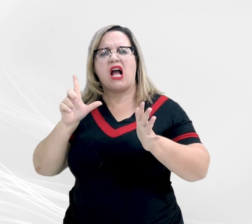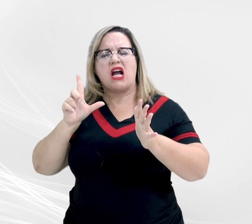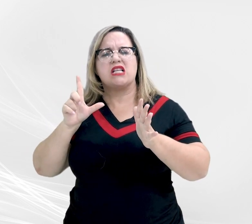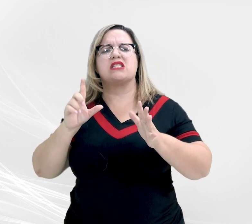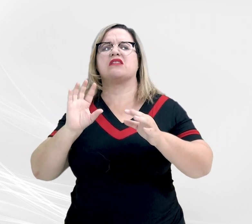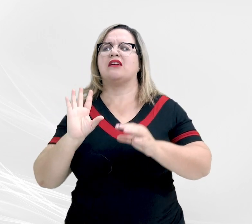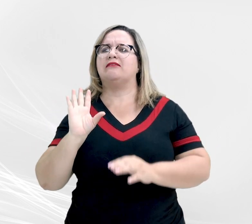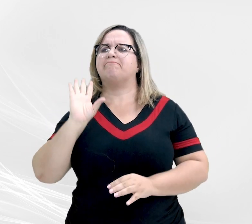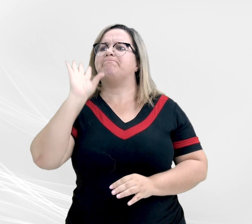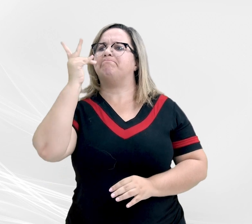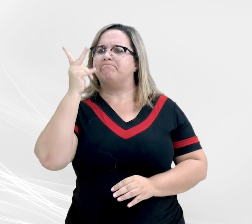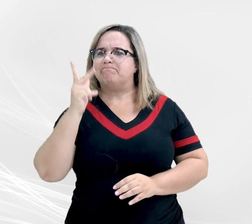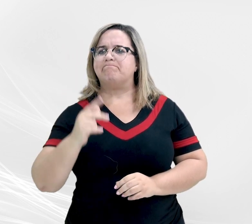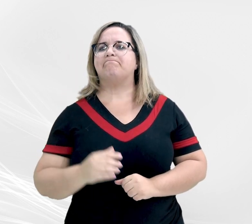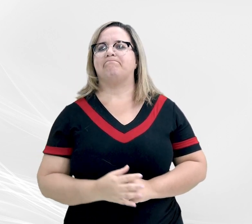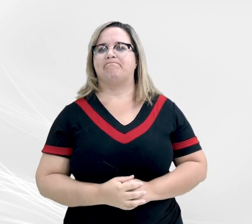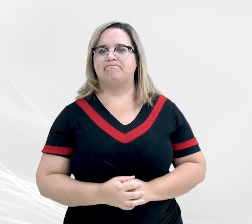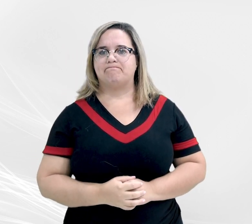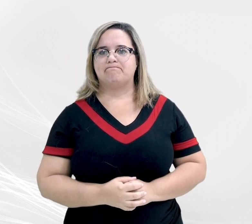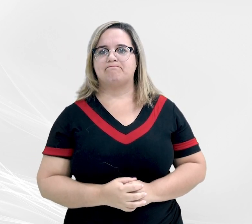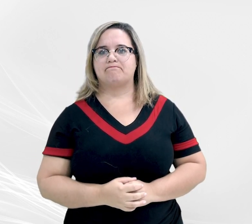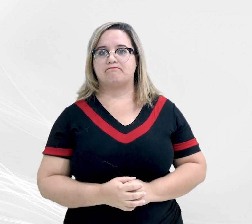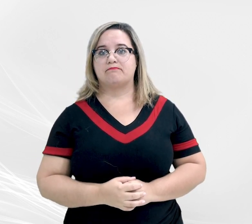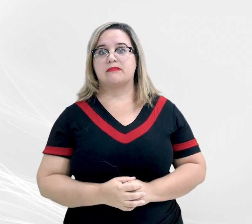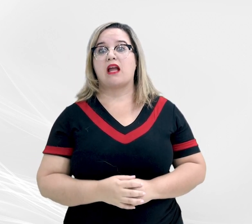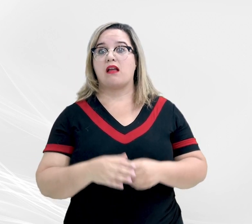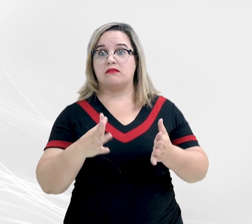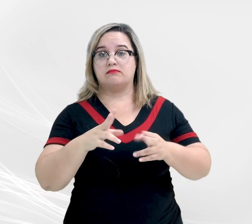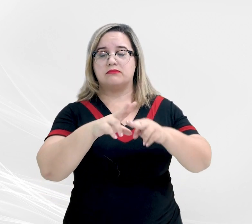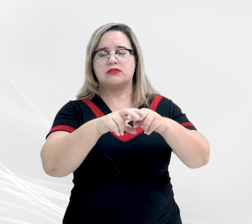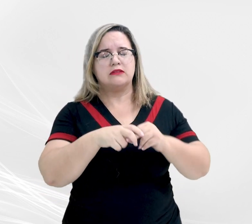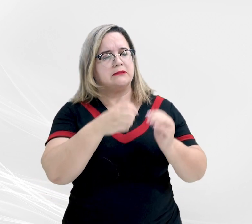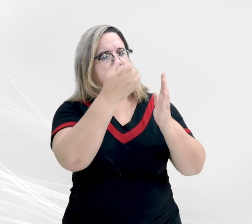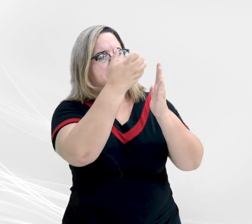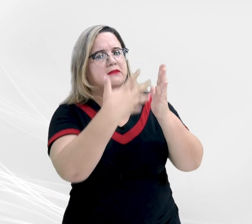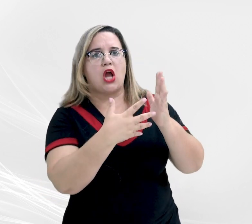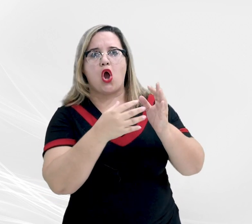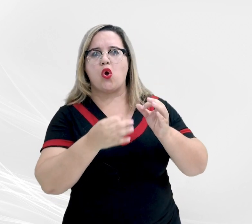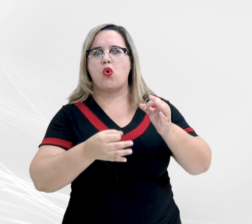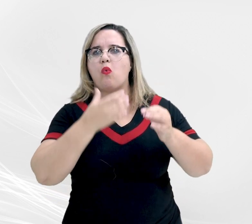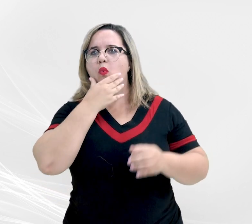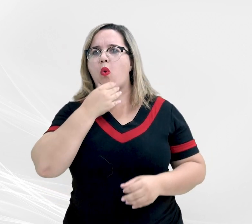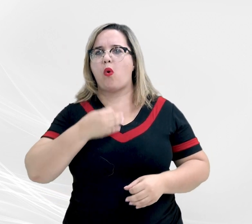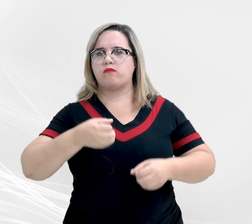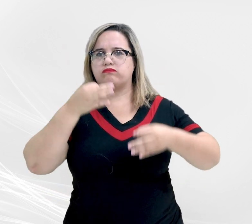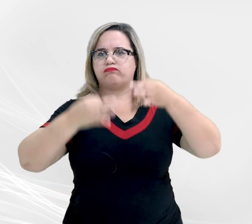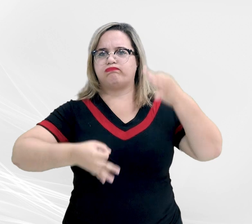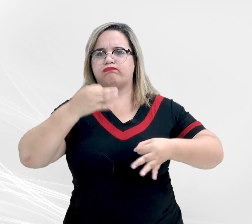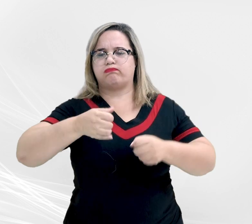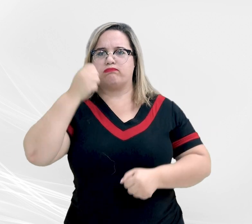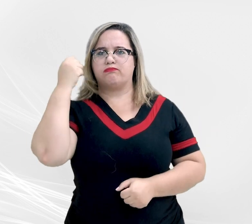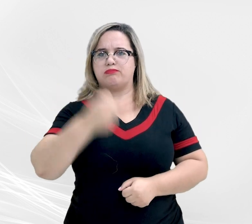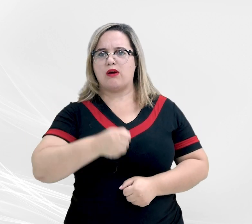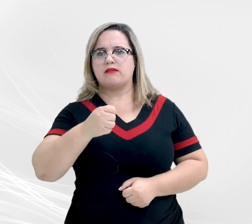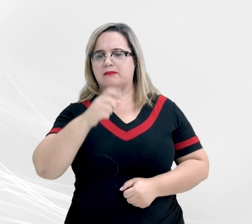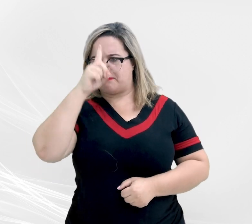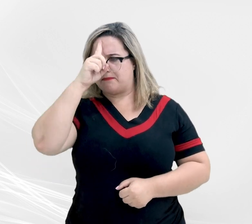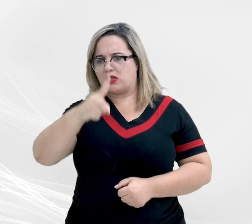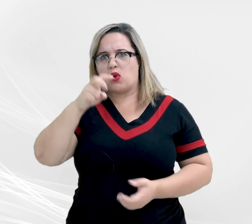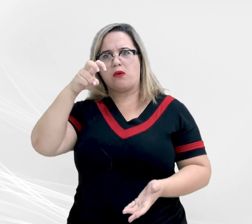ao homicídio tentado. Diante dos fatos, o juiz decretou a prisão do condenado Elias Ramos, expedindo